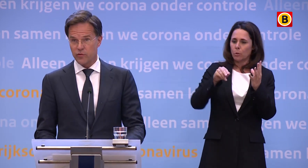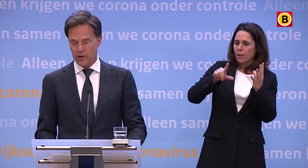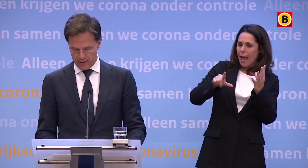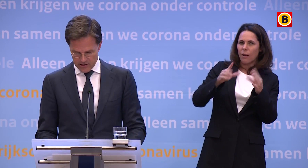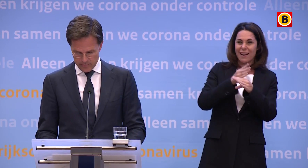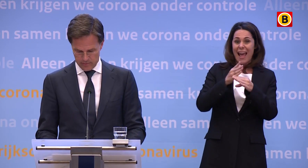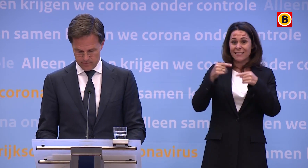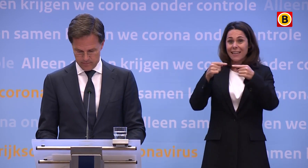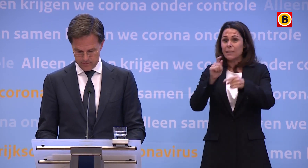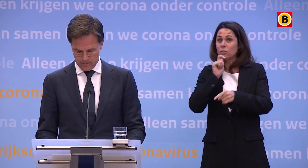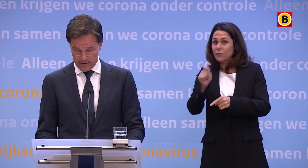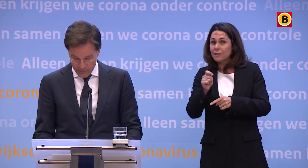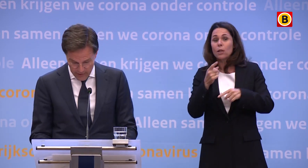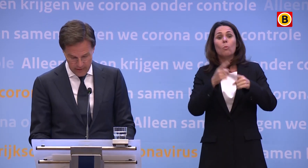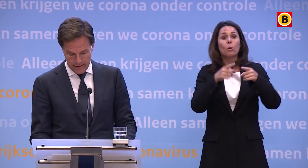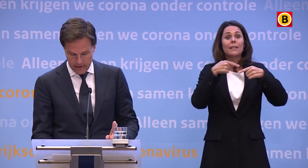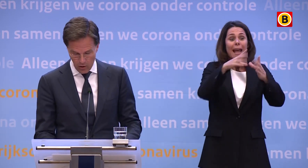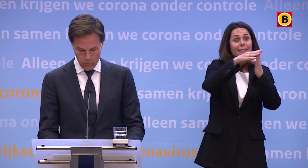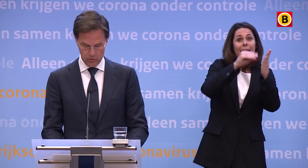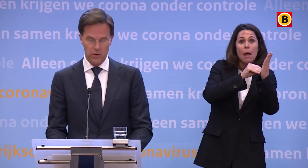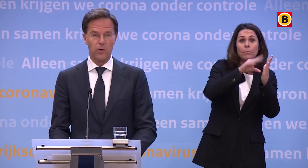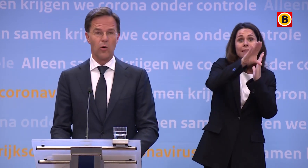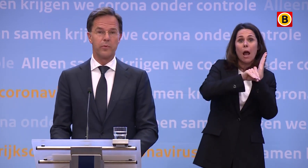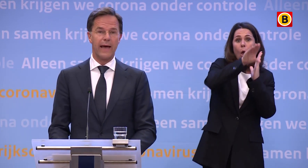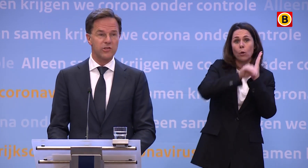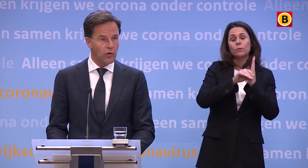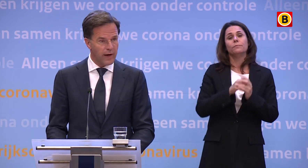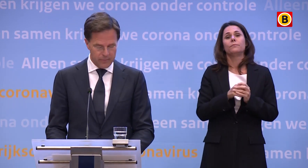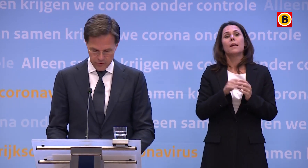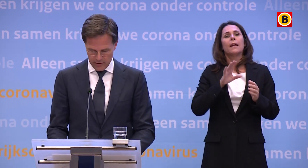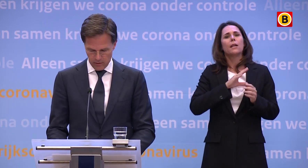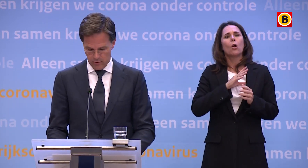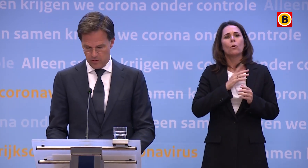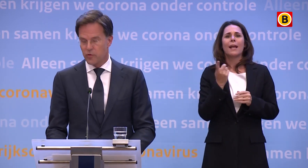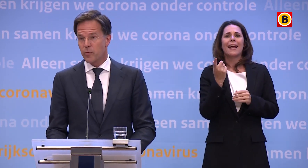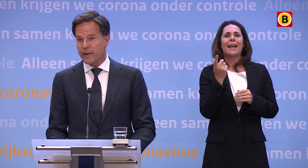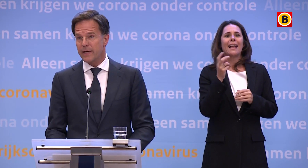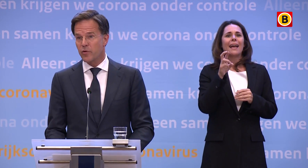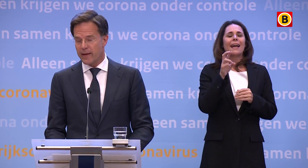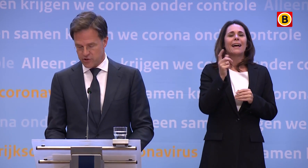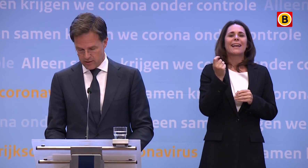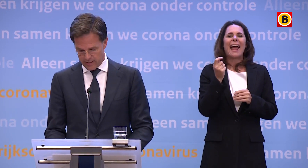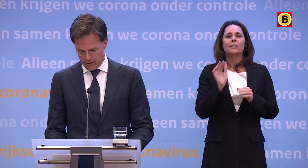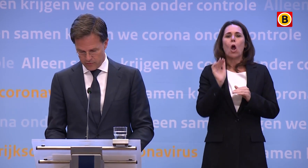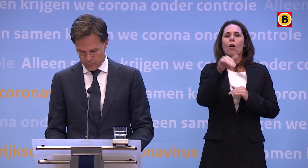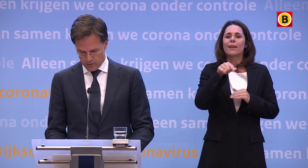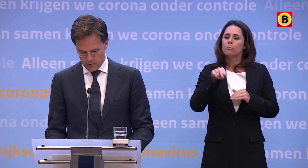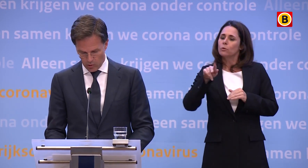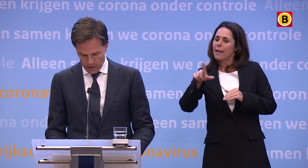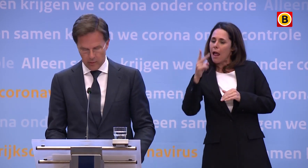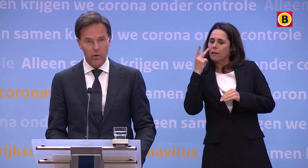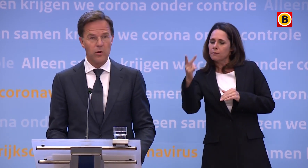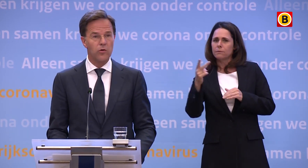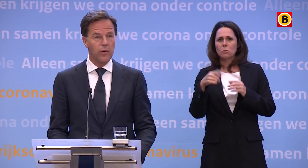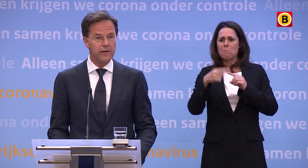En download vooral de reisapp. En ten tweede, kijk ook op rijksoverheid.nl voor meer informatie en antwoorden